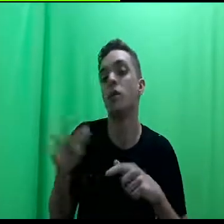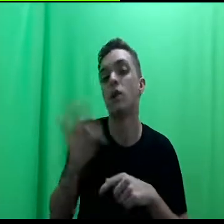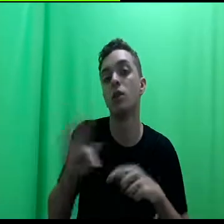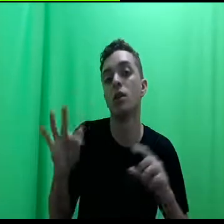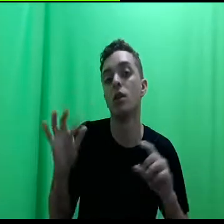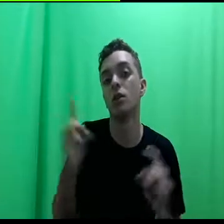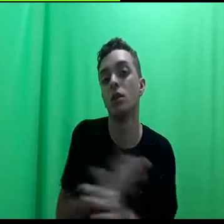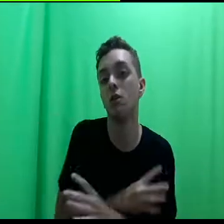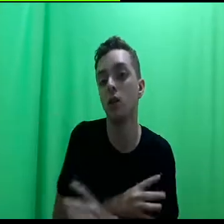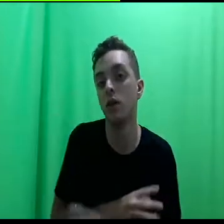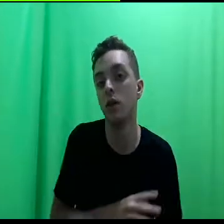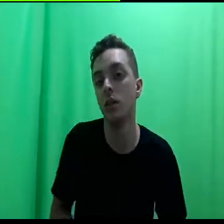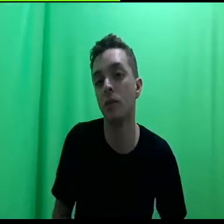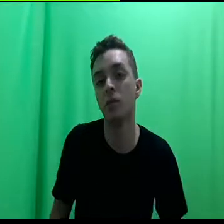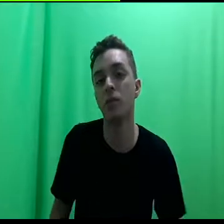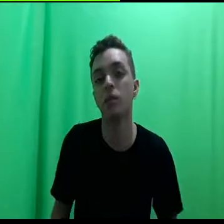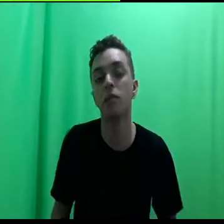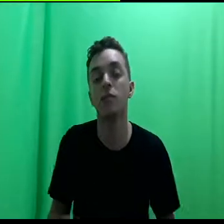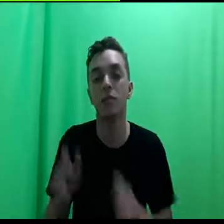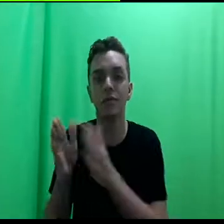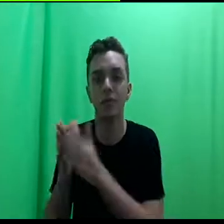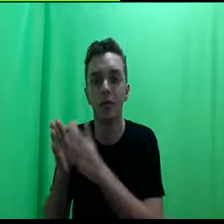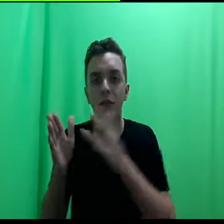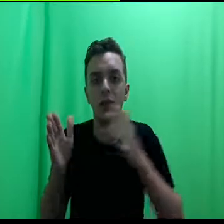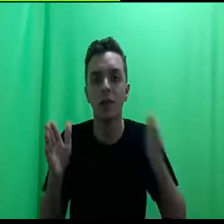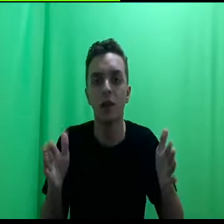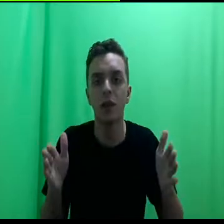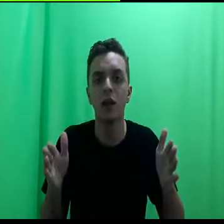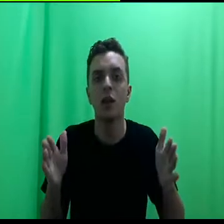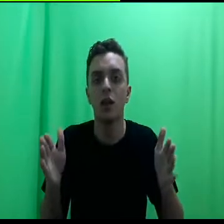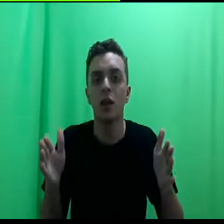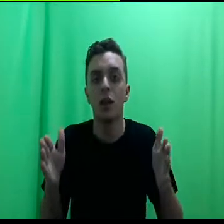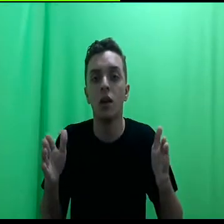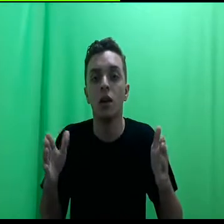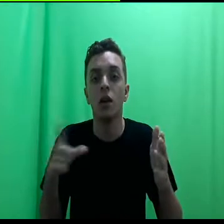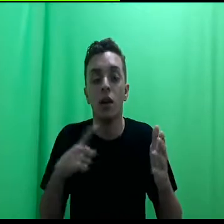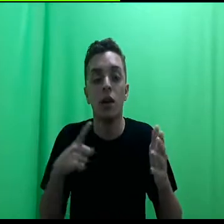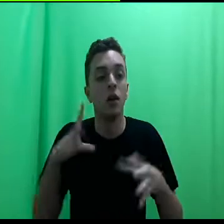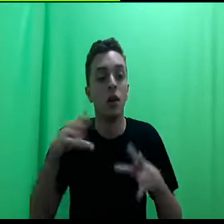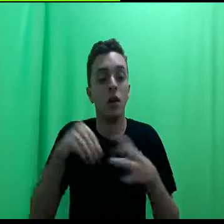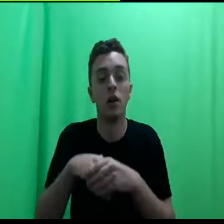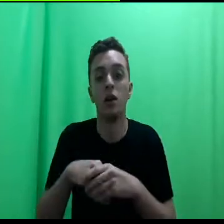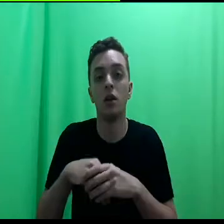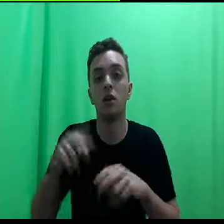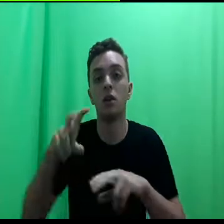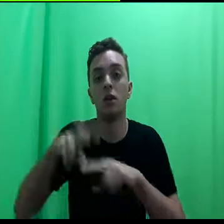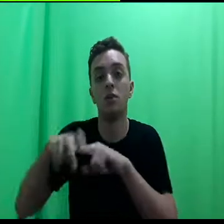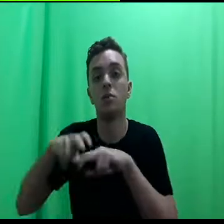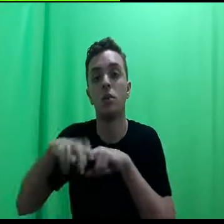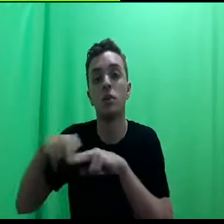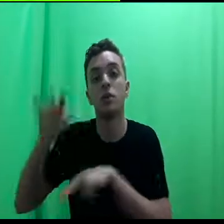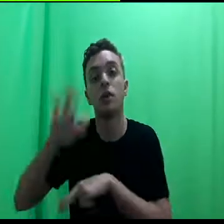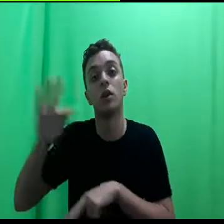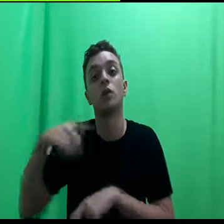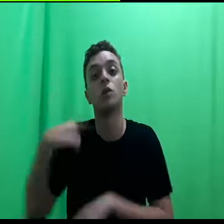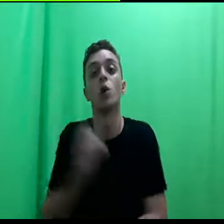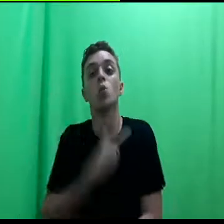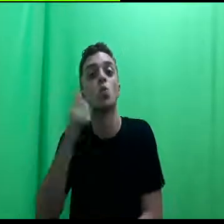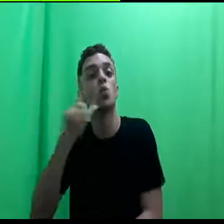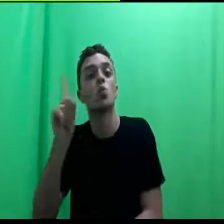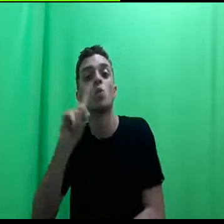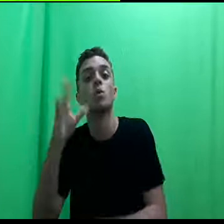amor de Deus, e esse processo também está acontecendo nos bancos das faculdades e a gente não está conseguindo nem medir e nem